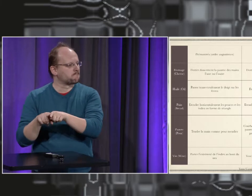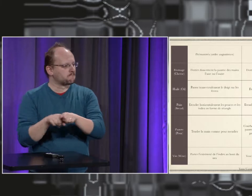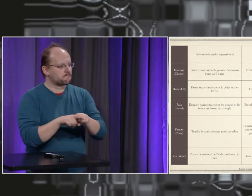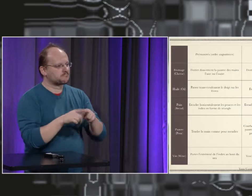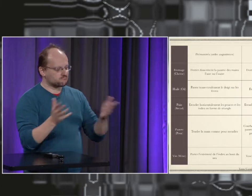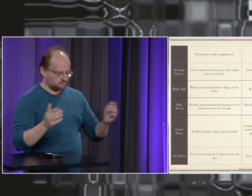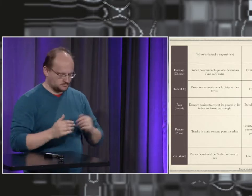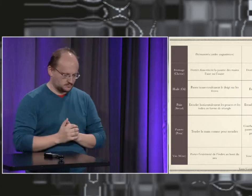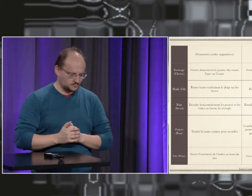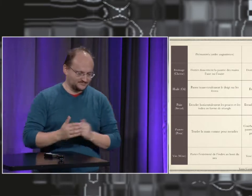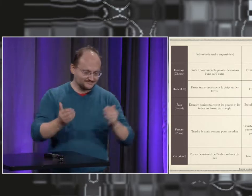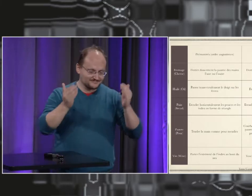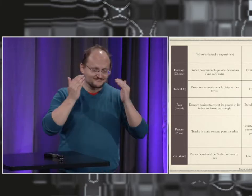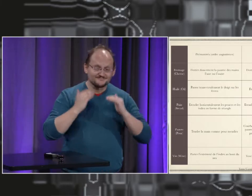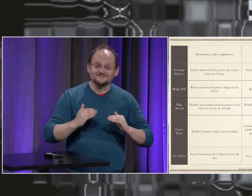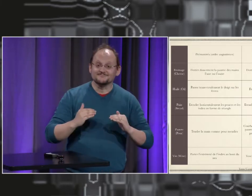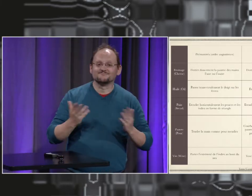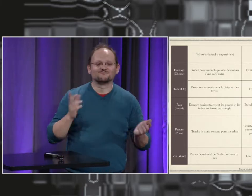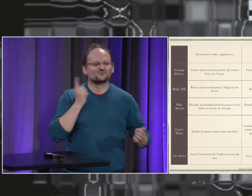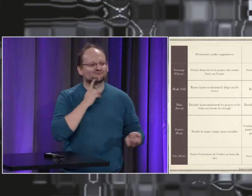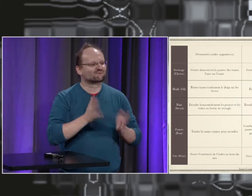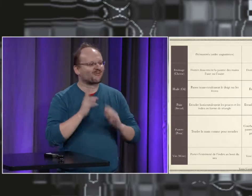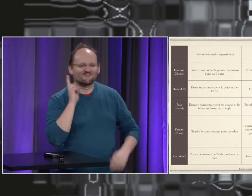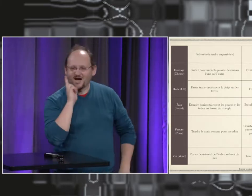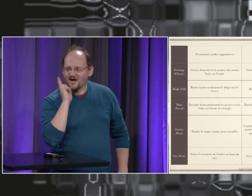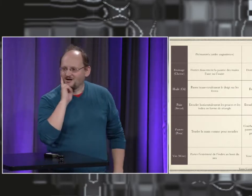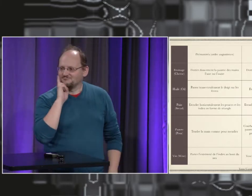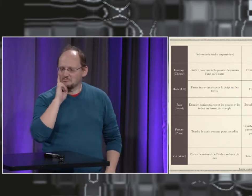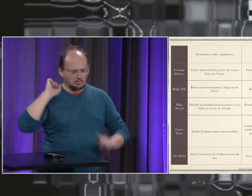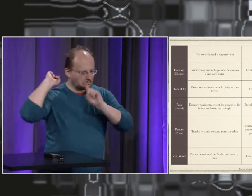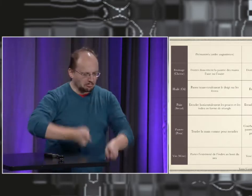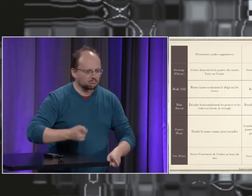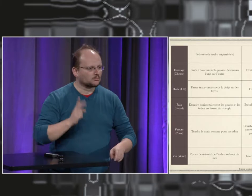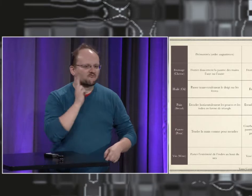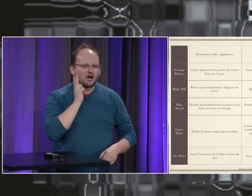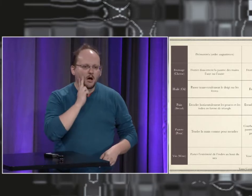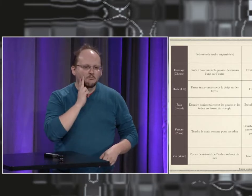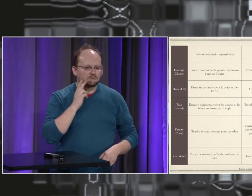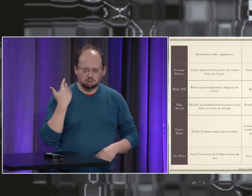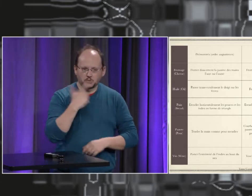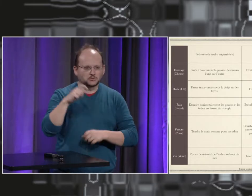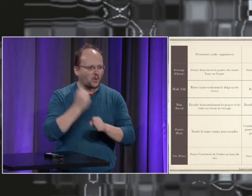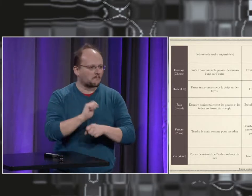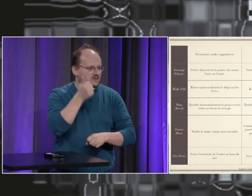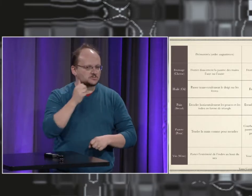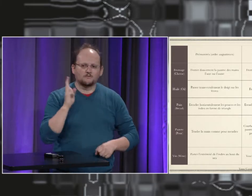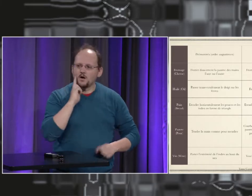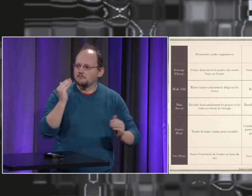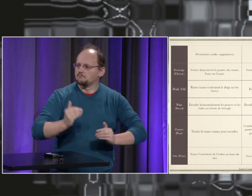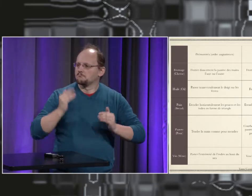'on voit au quotidien. Donc, on va récupérer ce qui existe pour en faire un geste. 20, ça fait presque